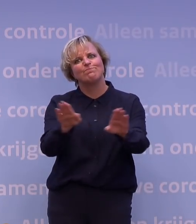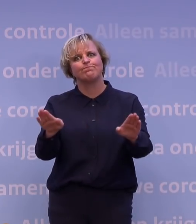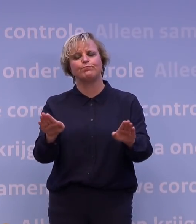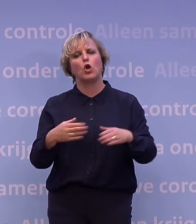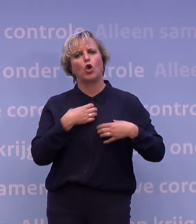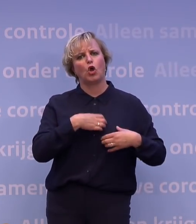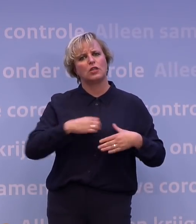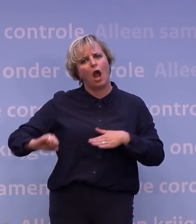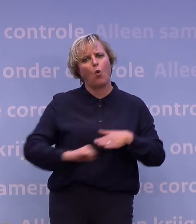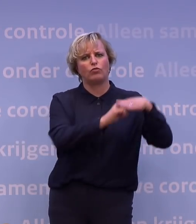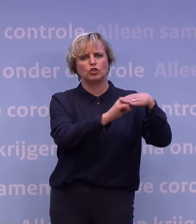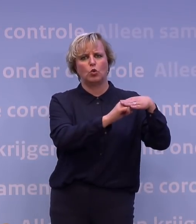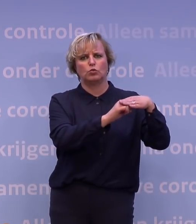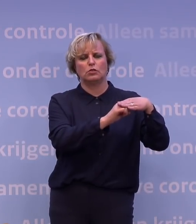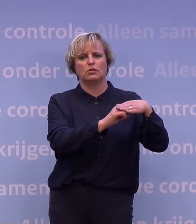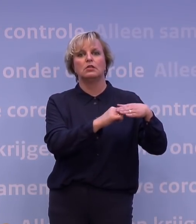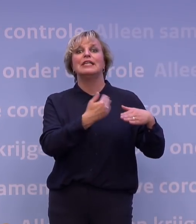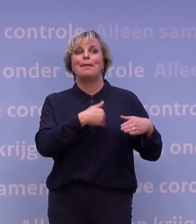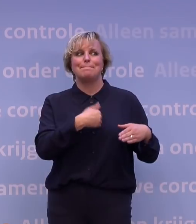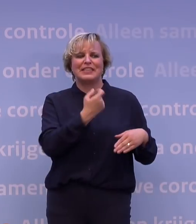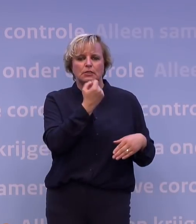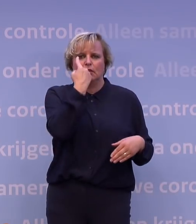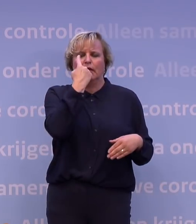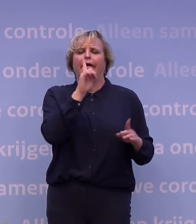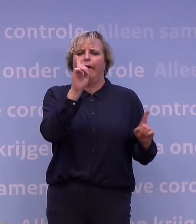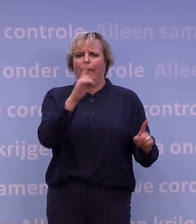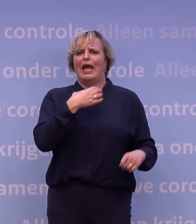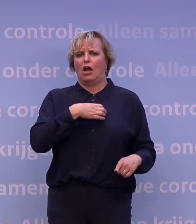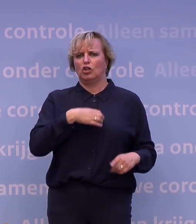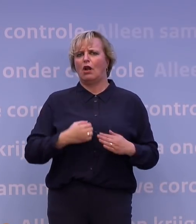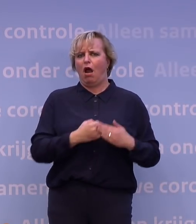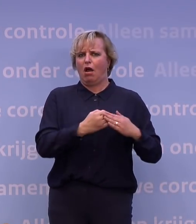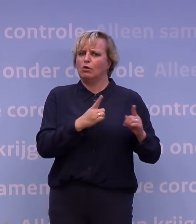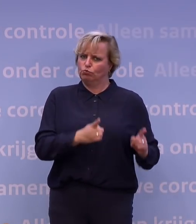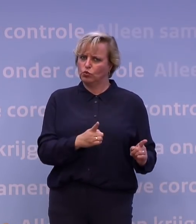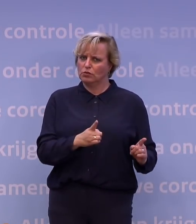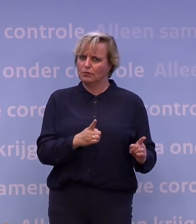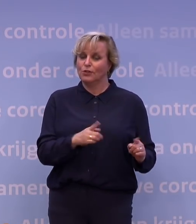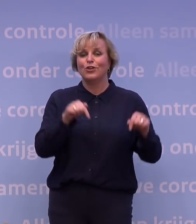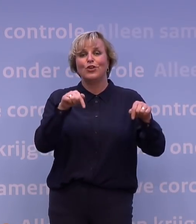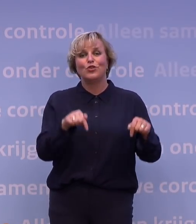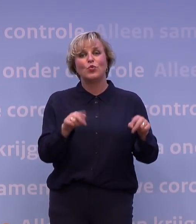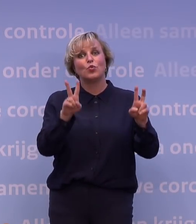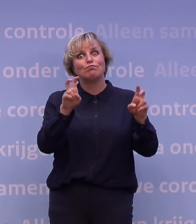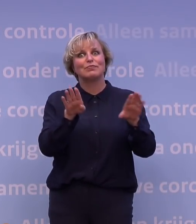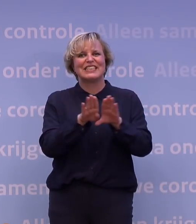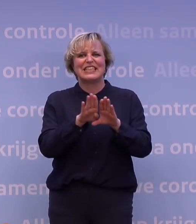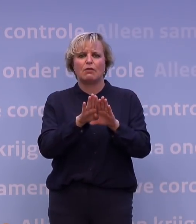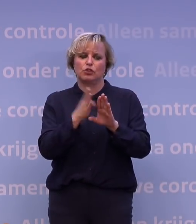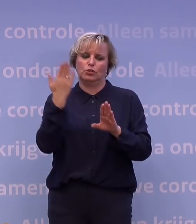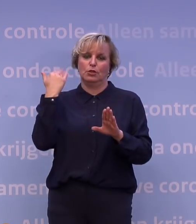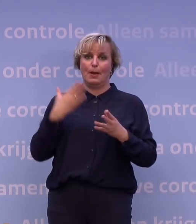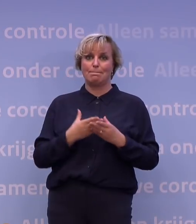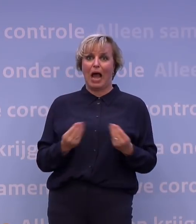ondersteunt. Zorgen dat je mensen helpt om zich aan dat gedrag te houden. En wat we nu zien, dat is eigenlijk redelijk vergelijkbaar met de beginperiode van